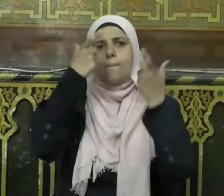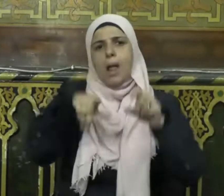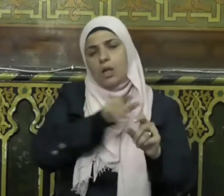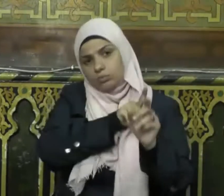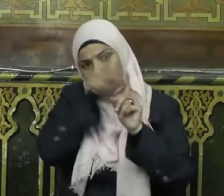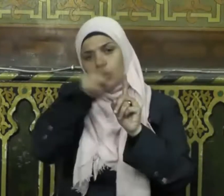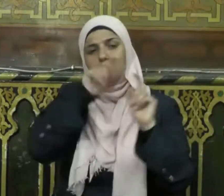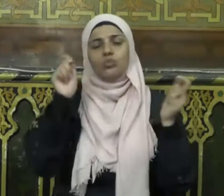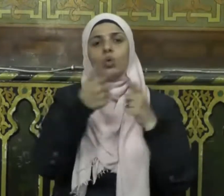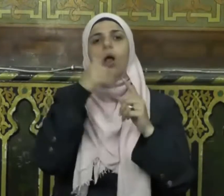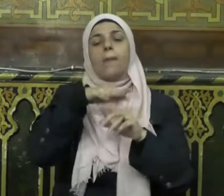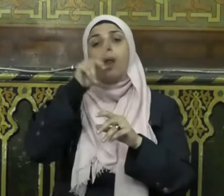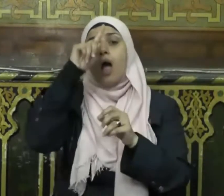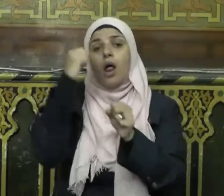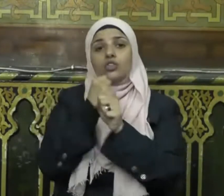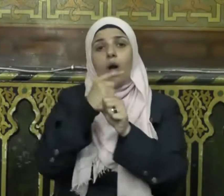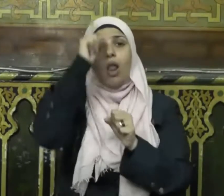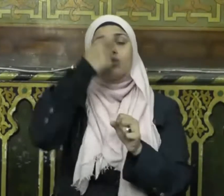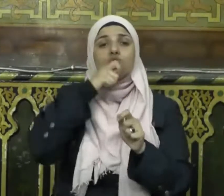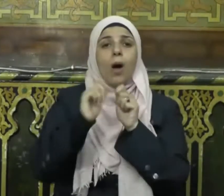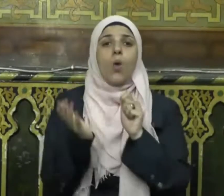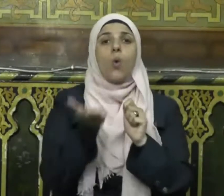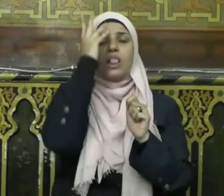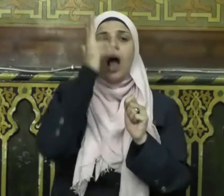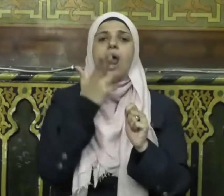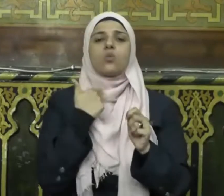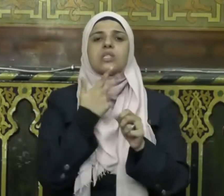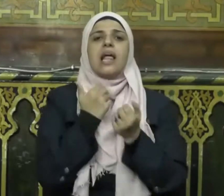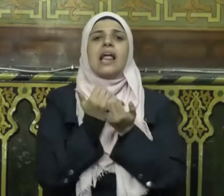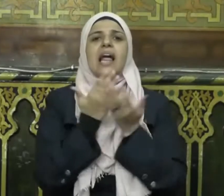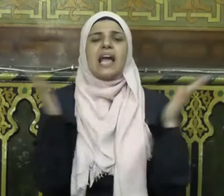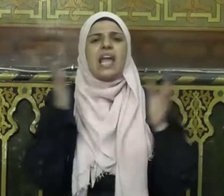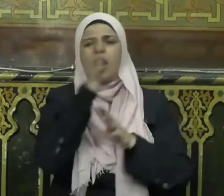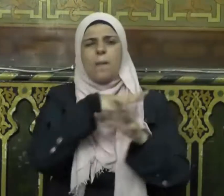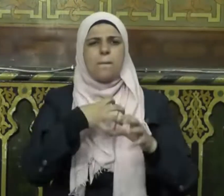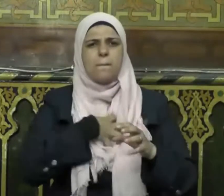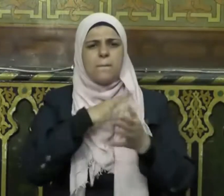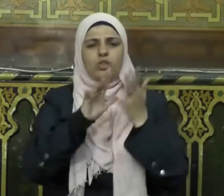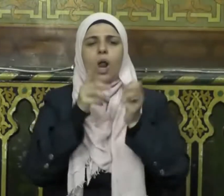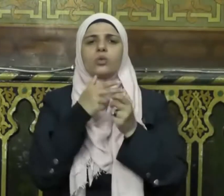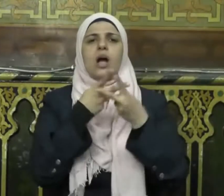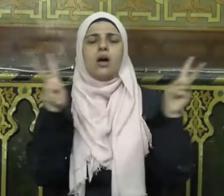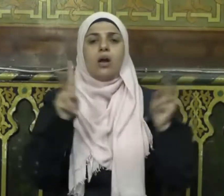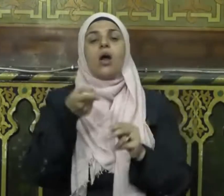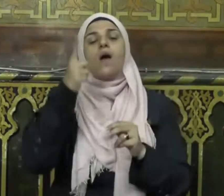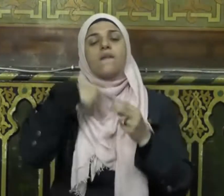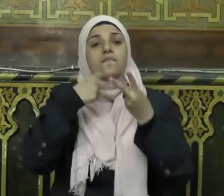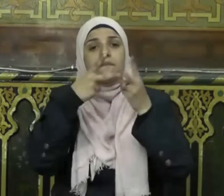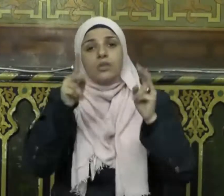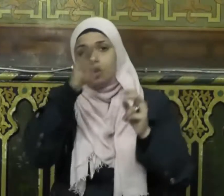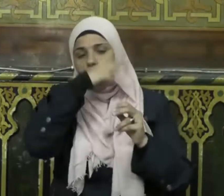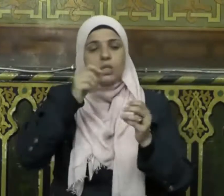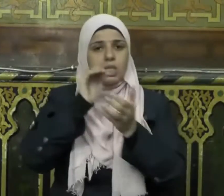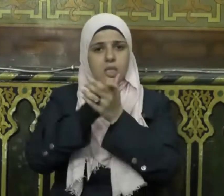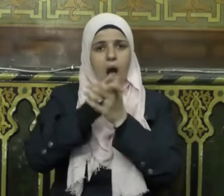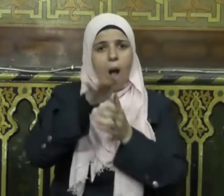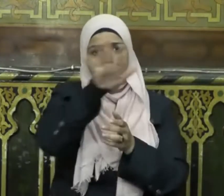حتى يجعل الله عز وجل لكم فرجا ومخرجا مما أنتم فيه فخرج بعض الصحابة